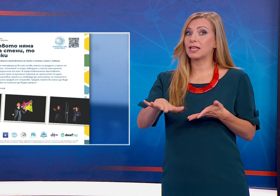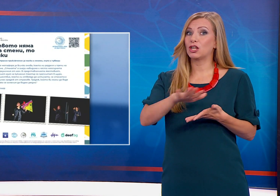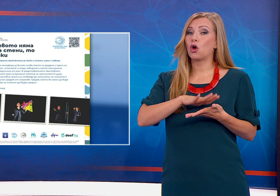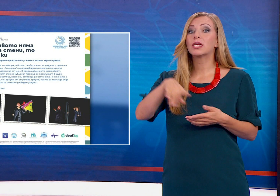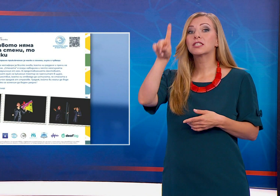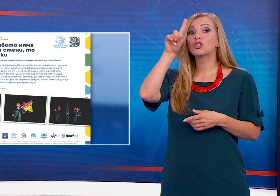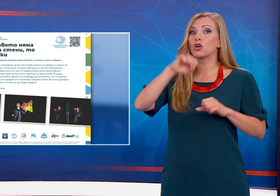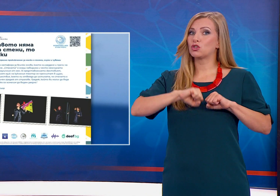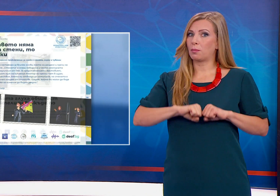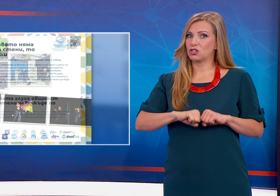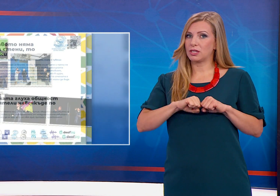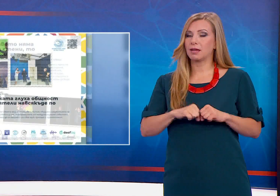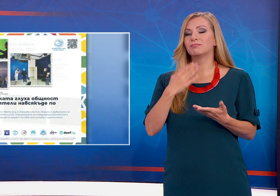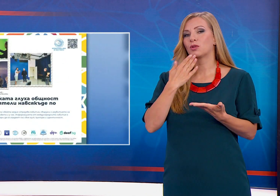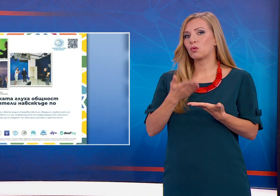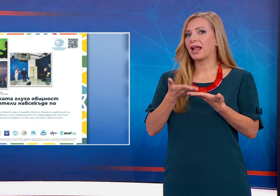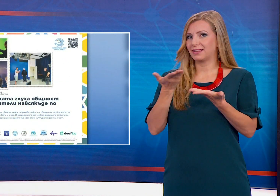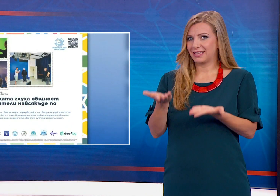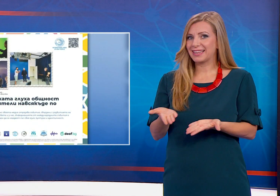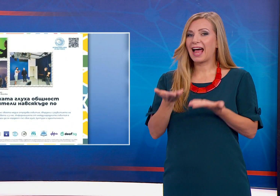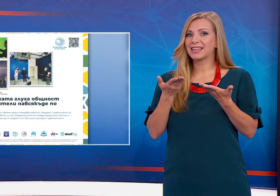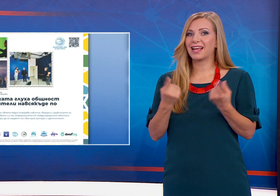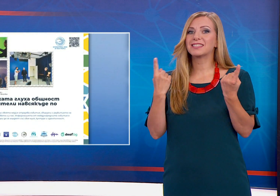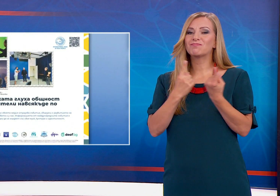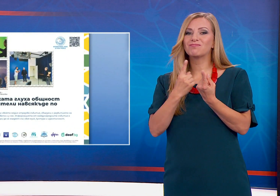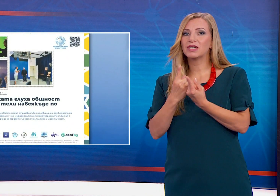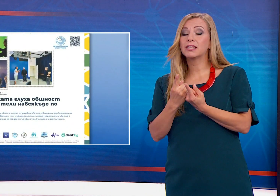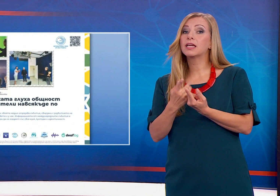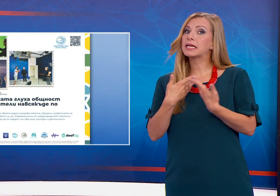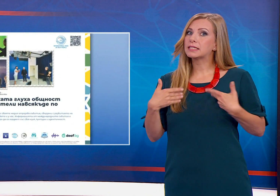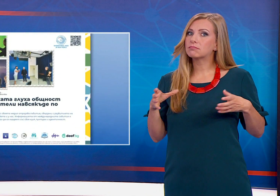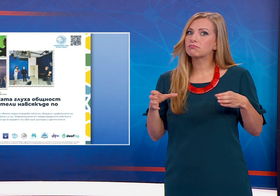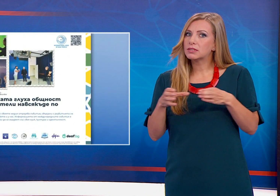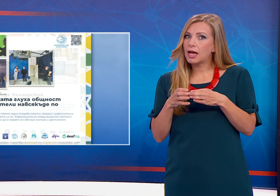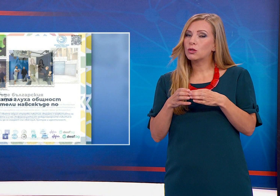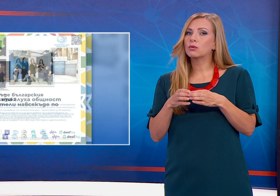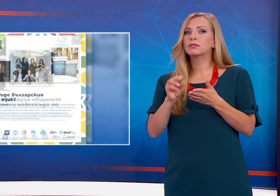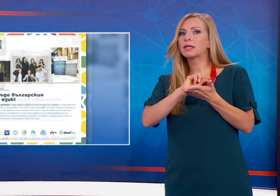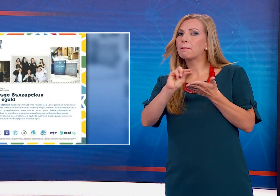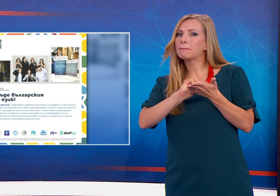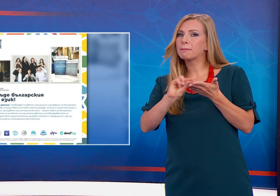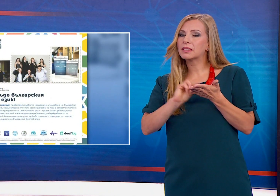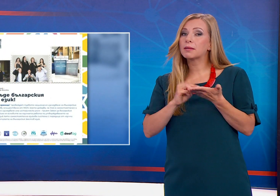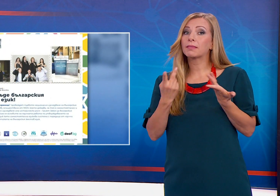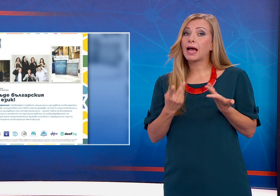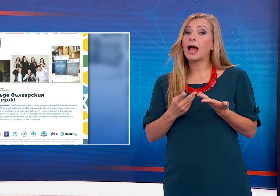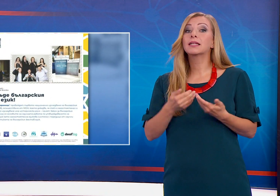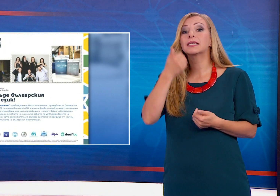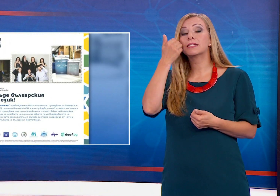И благодарение на тези срещи ние начертахме най-важните стъпки, чрез които да приложим Закона за българския